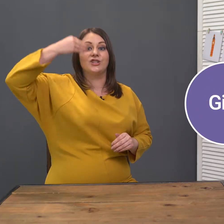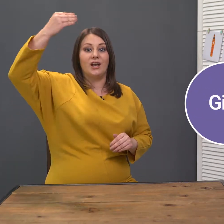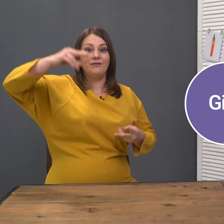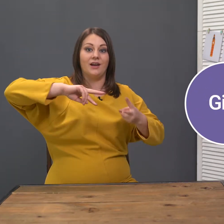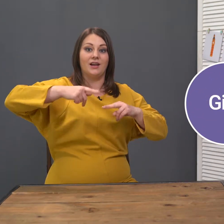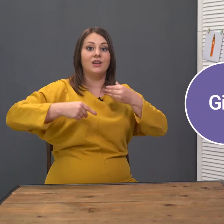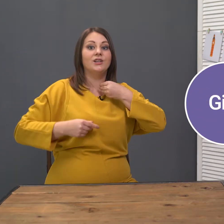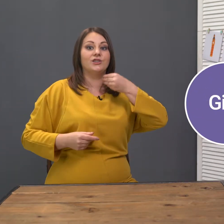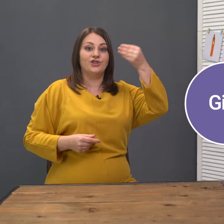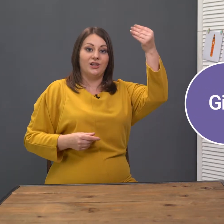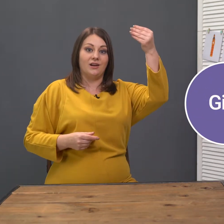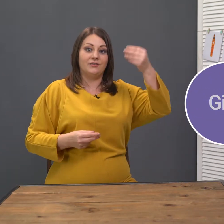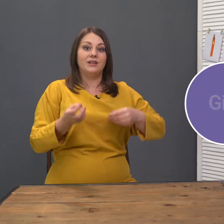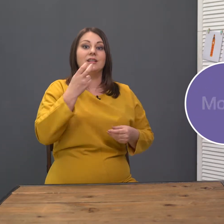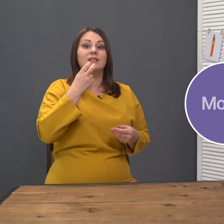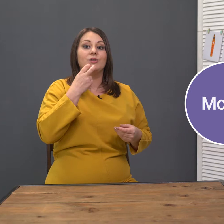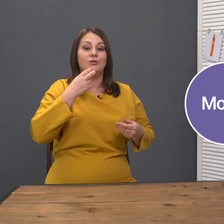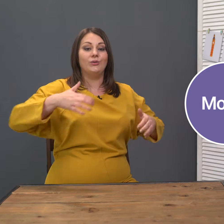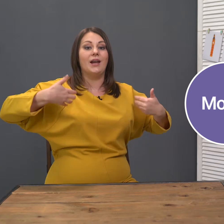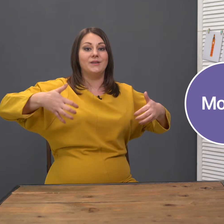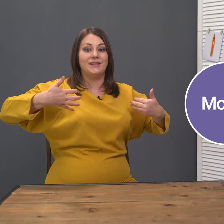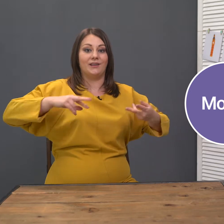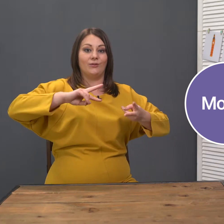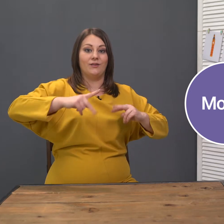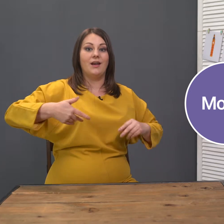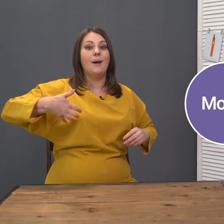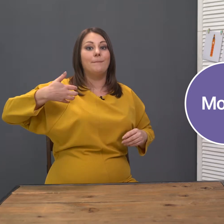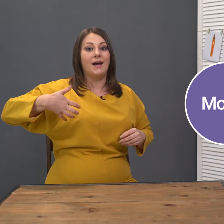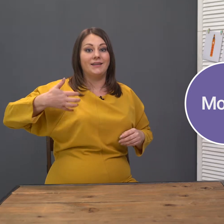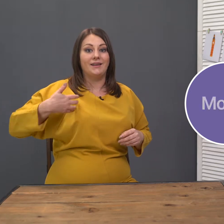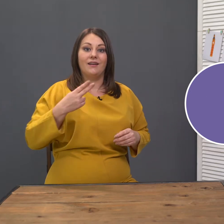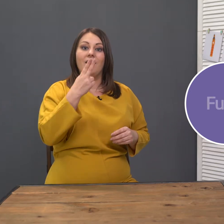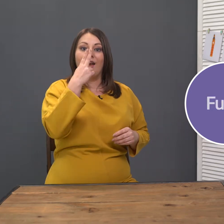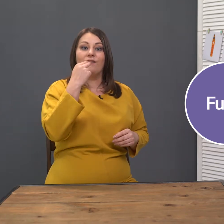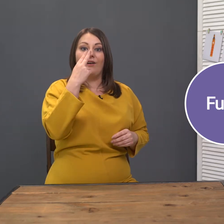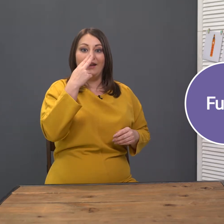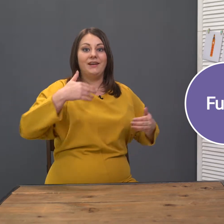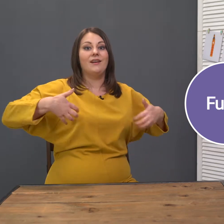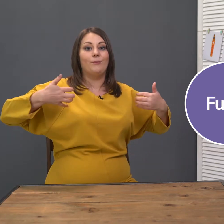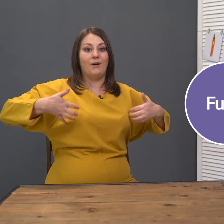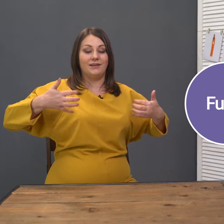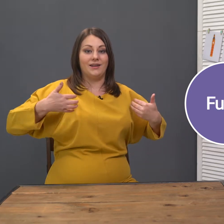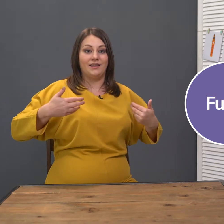жирафа. Джираф. И смешную обезьянку. Манкий. Фанни. Манкий.